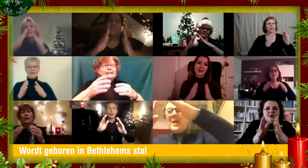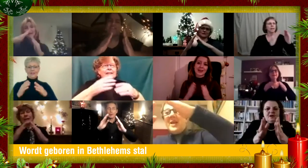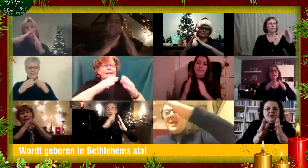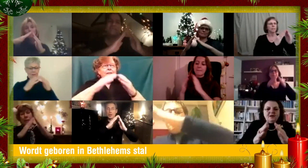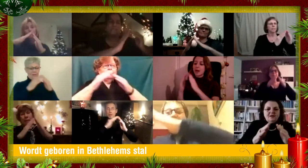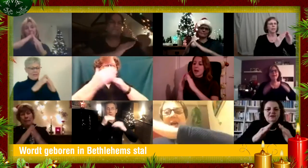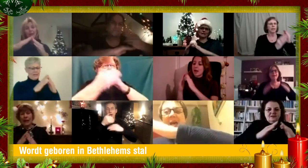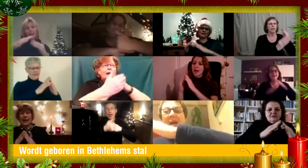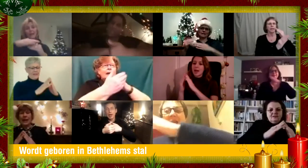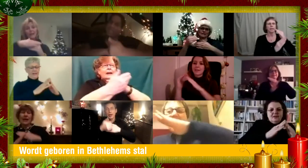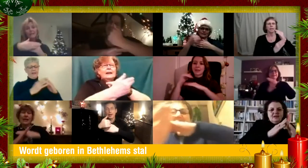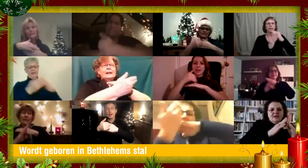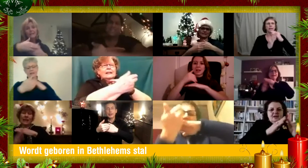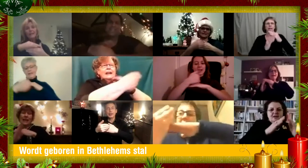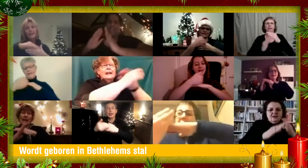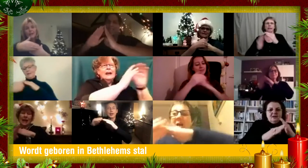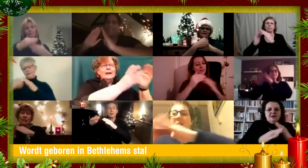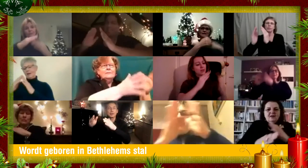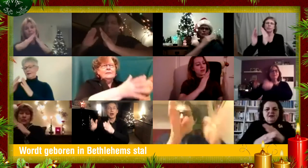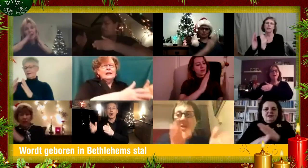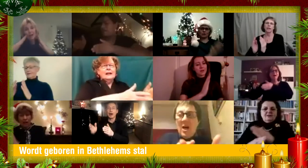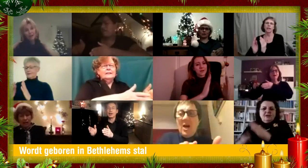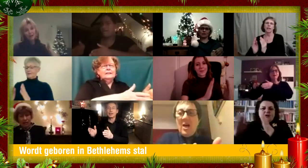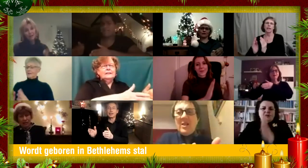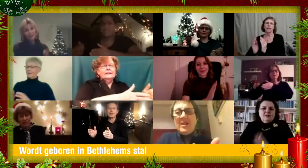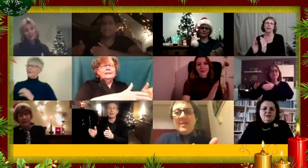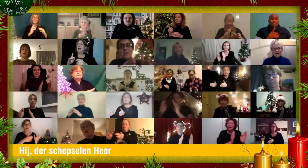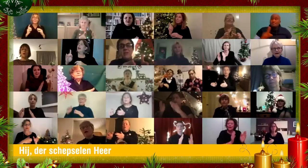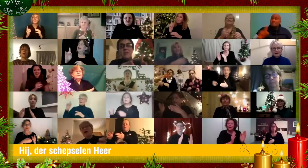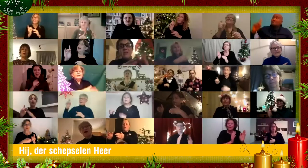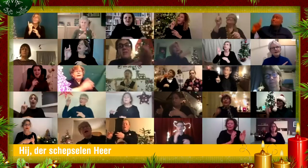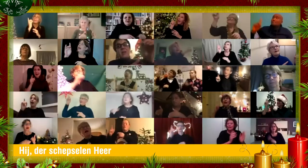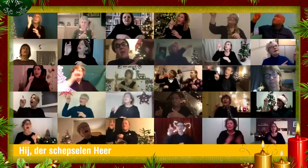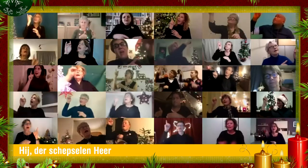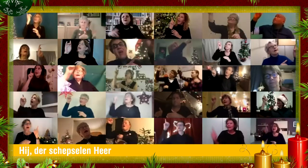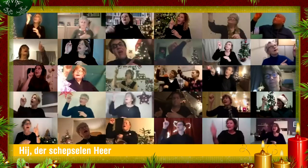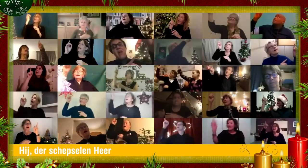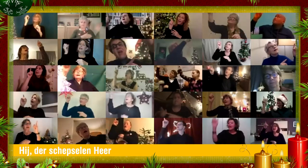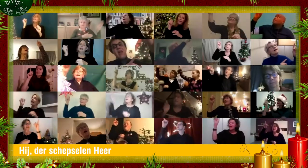Bethlehemstal. Hij der